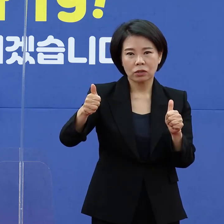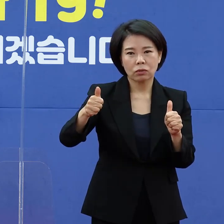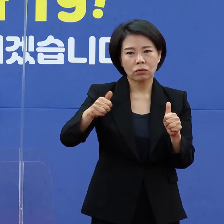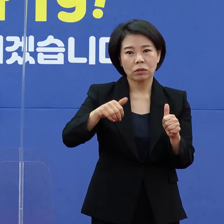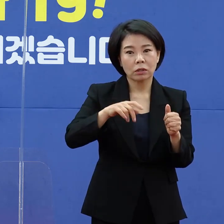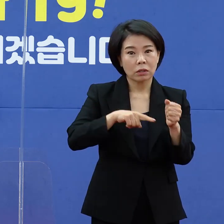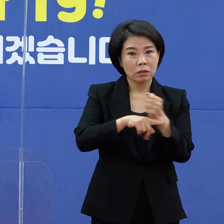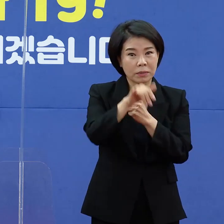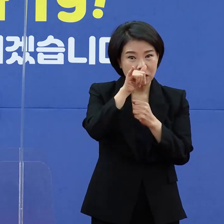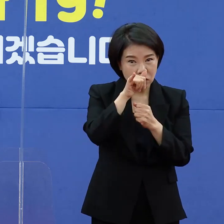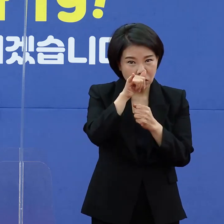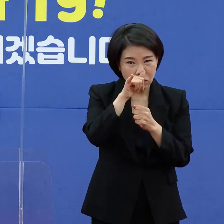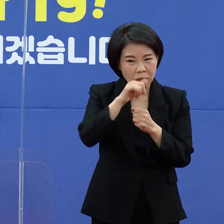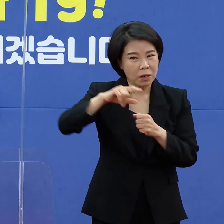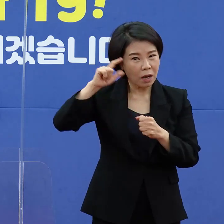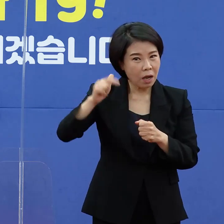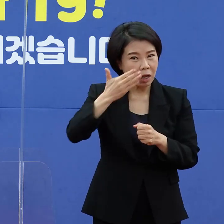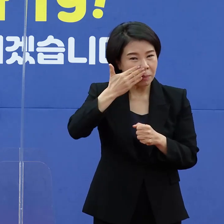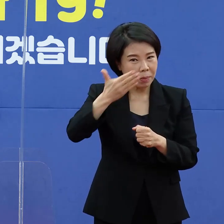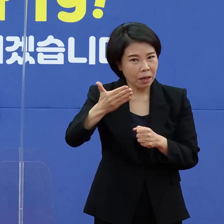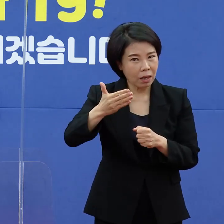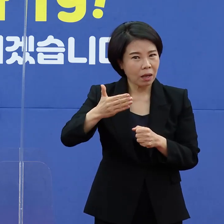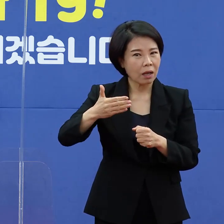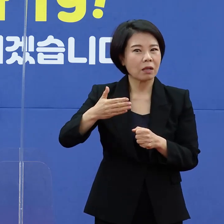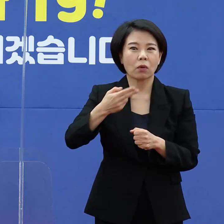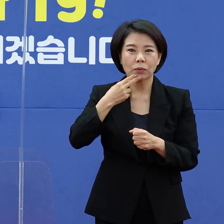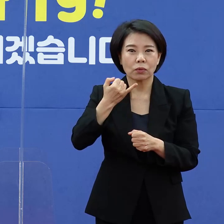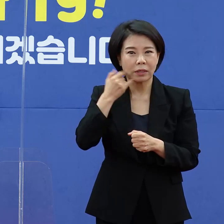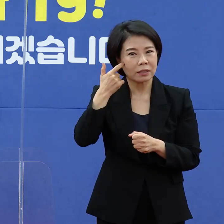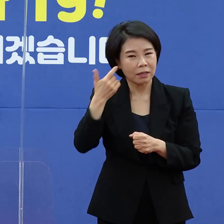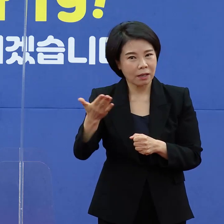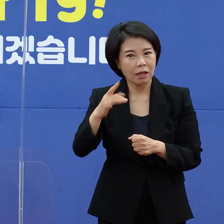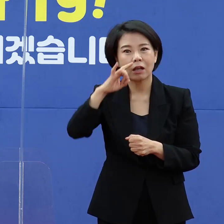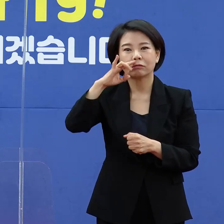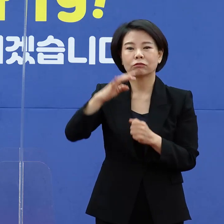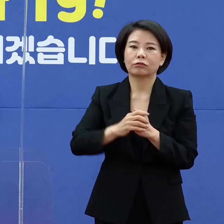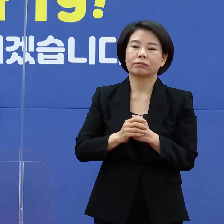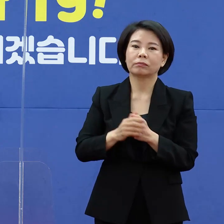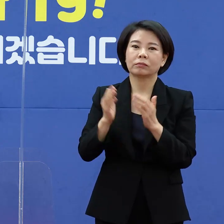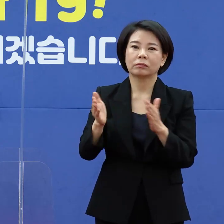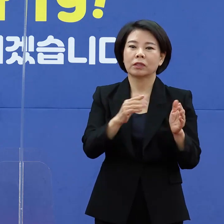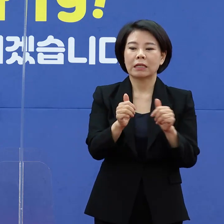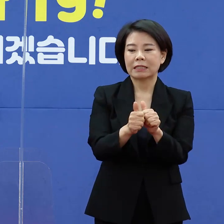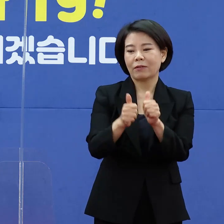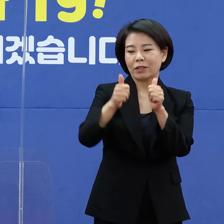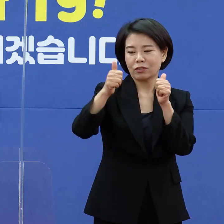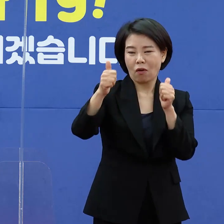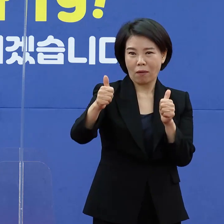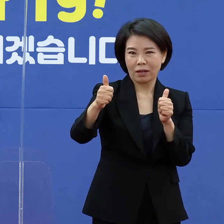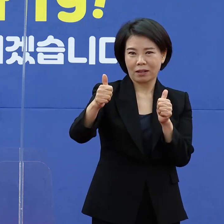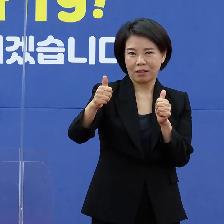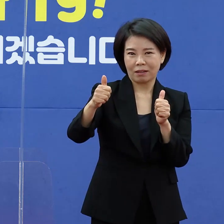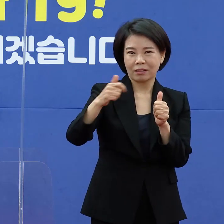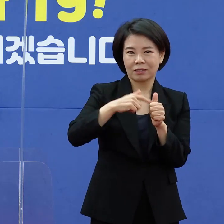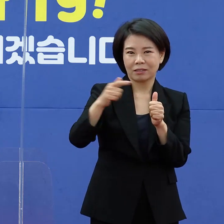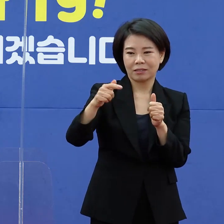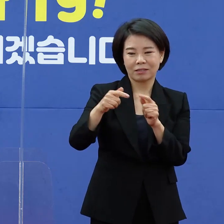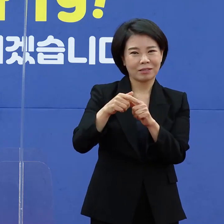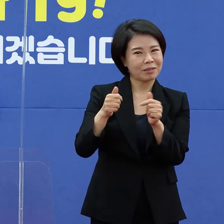강도를 조정해야 할 필요는 없는지 궁금하다는 질문입니다. 이제는 사회적 거리두기라는